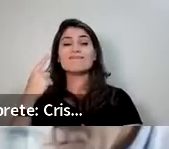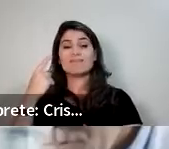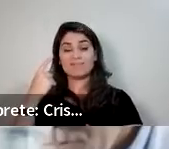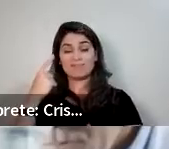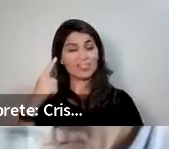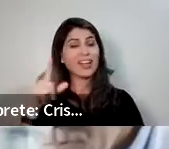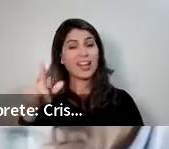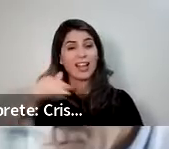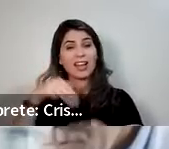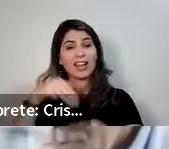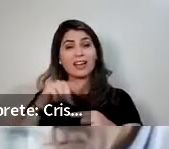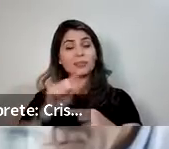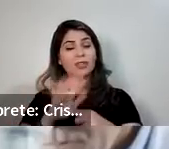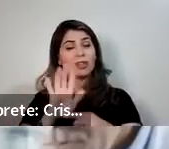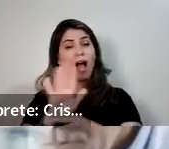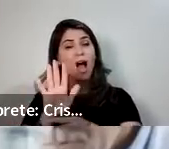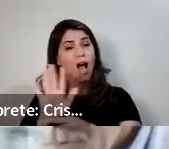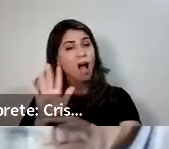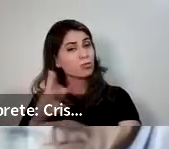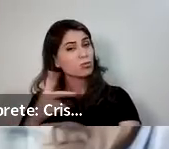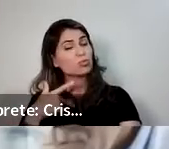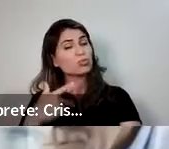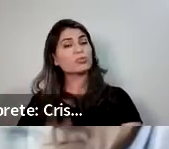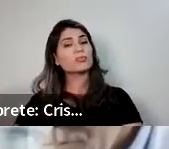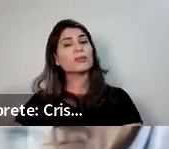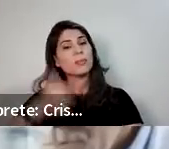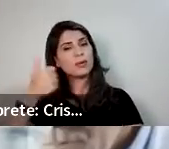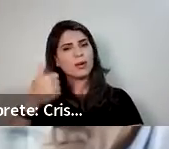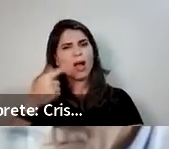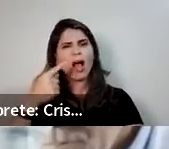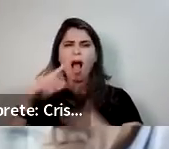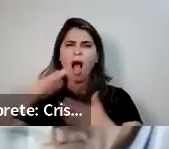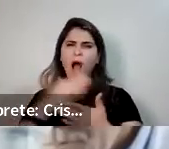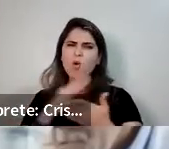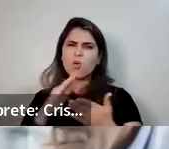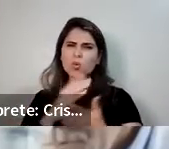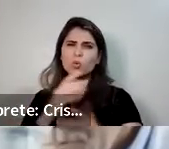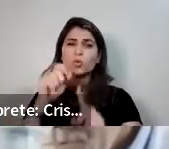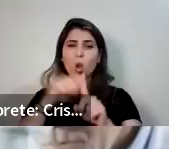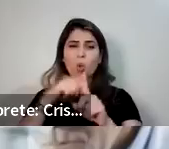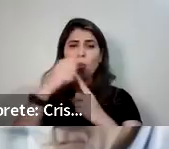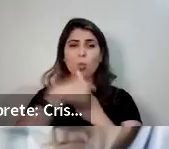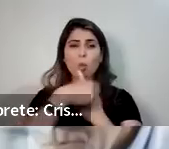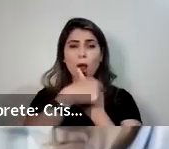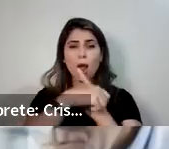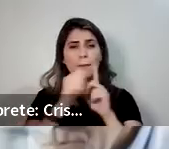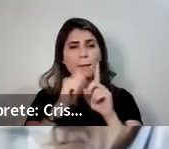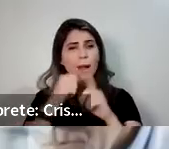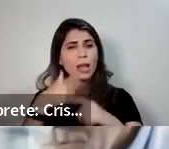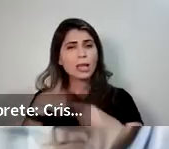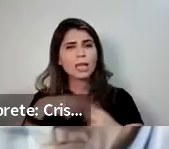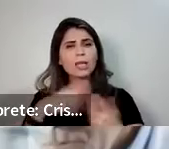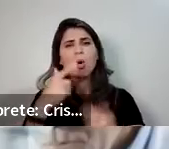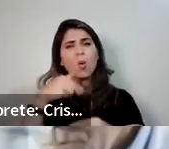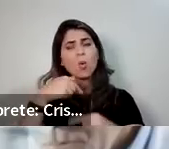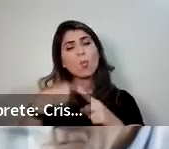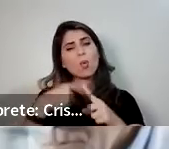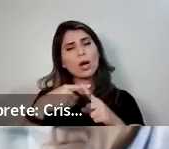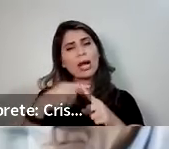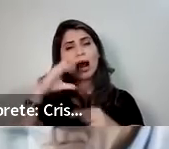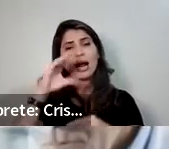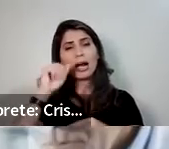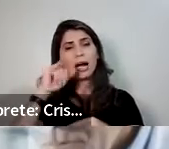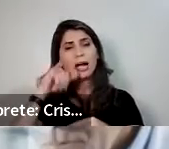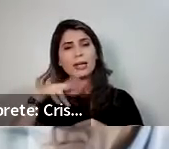banana, ao potássio, mas muitas vezes é a falta do magnésio que faz com que a pessoa tenha cãibra